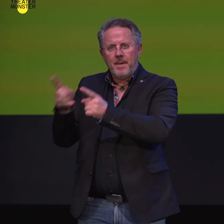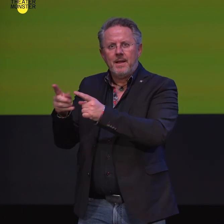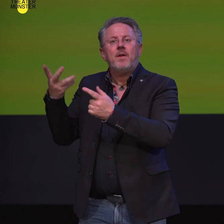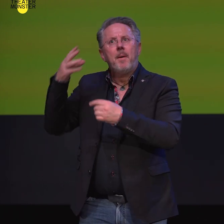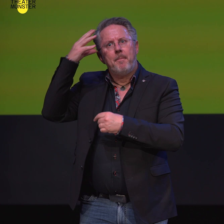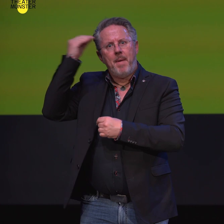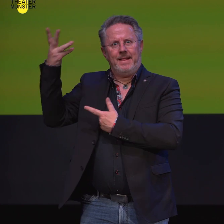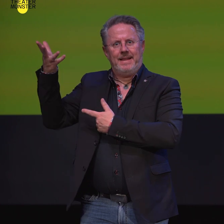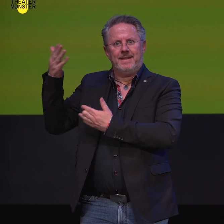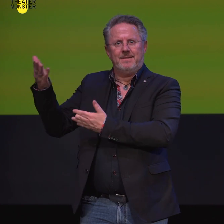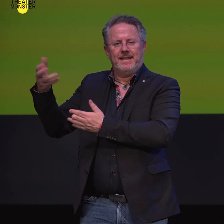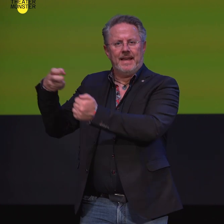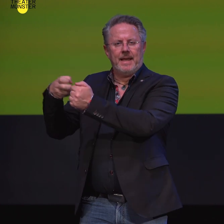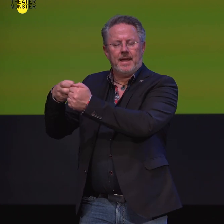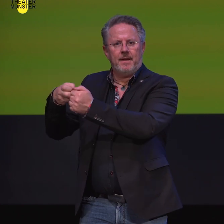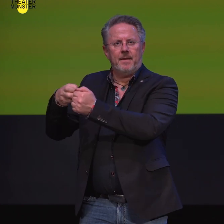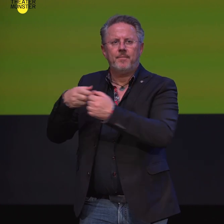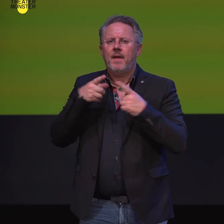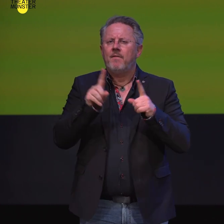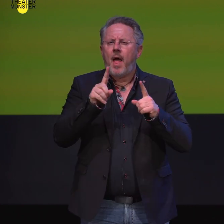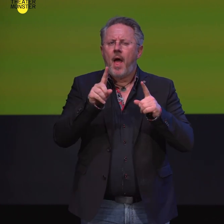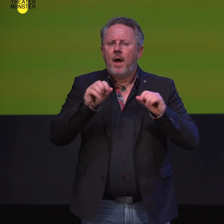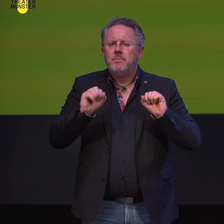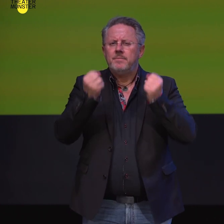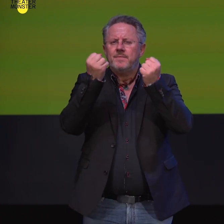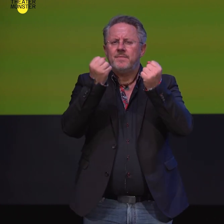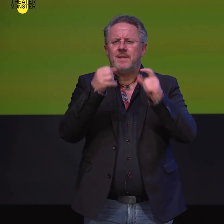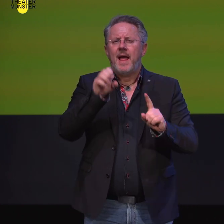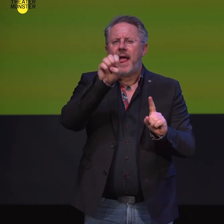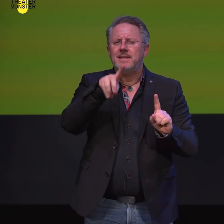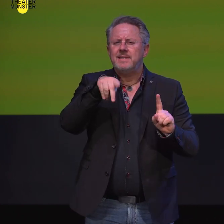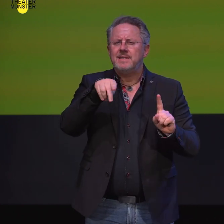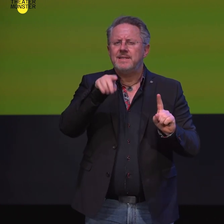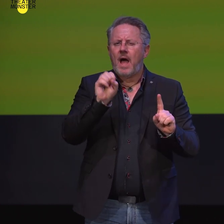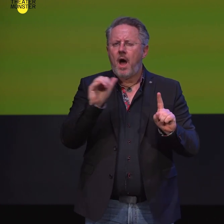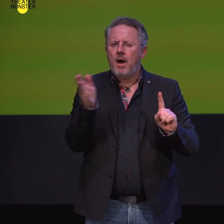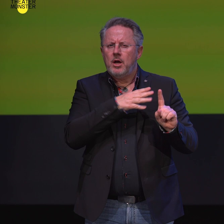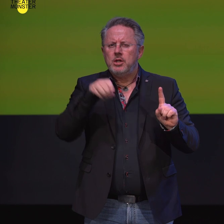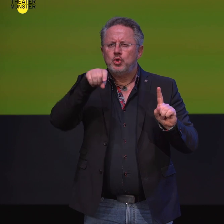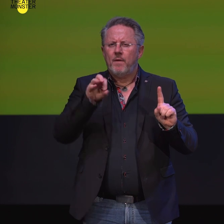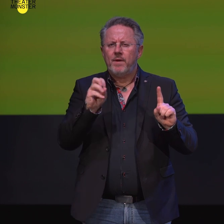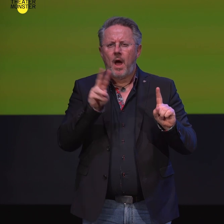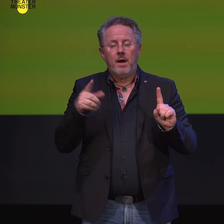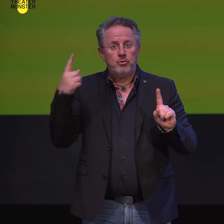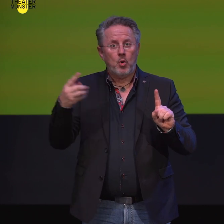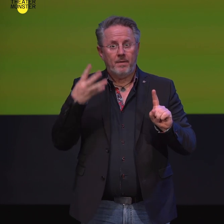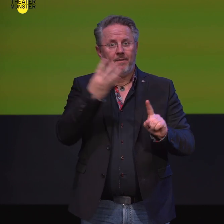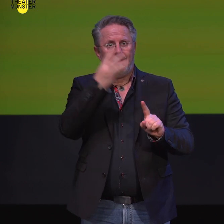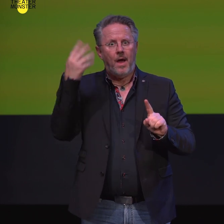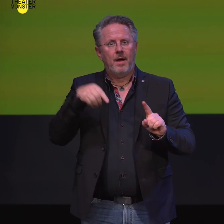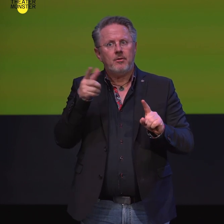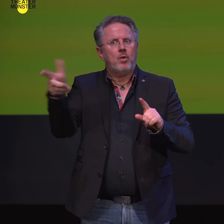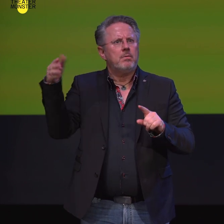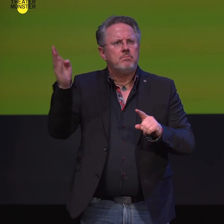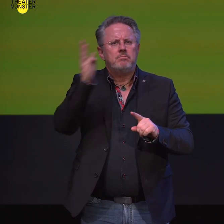Kriege. Inszenierend wird das ganze Elsa-Sophie-Jach. Elsa-Sophie-Jach ist seit ungefähr vier Jahren als Regisseurin unterwegs